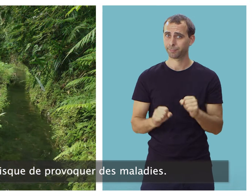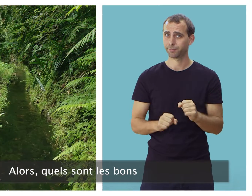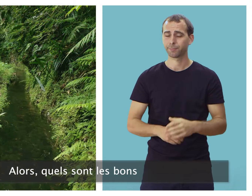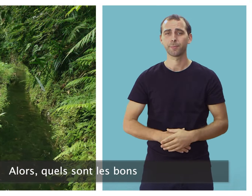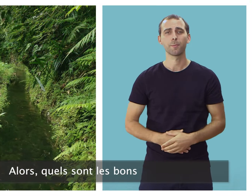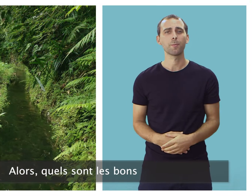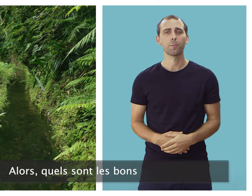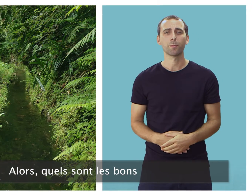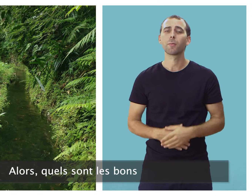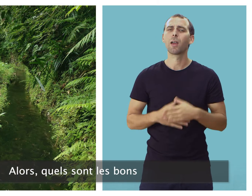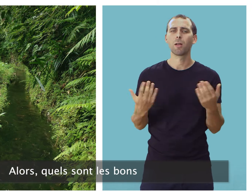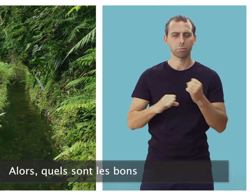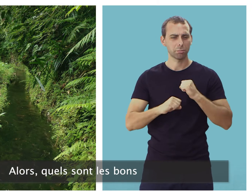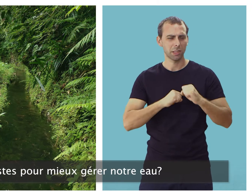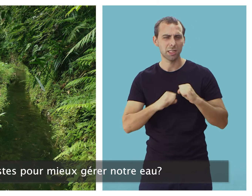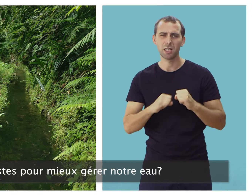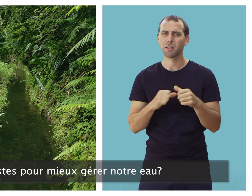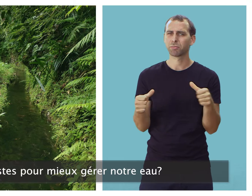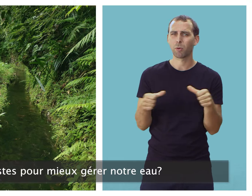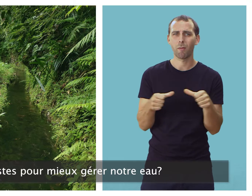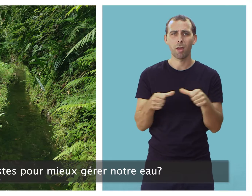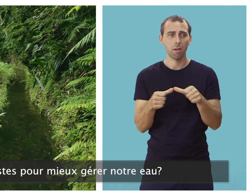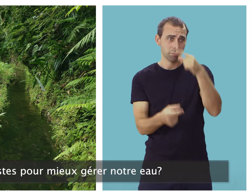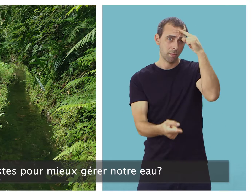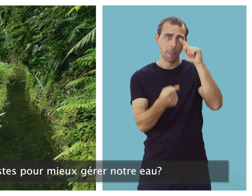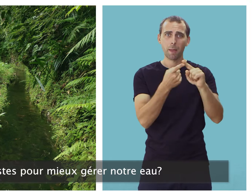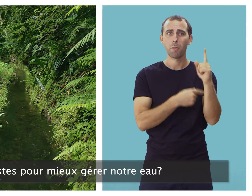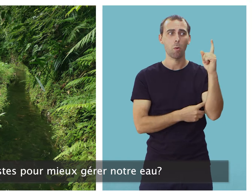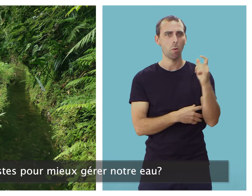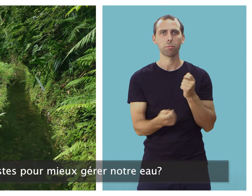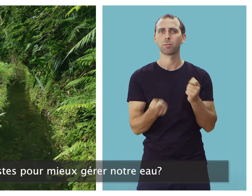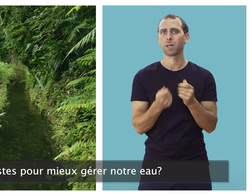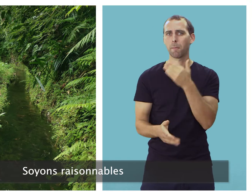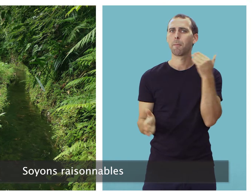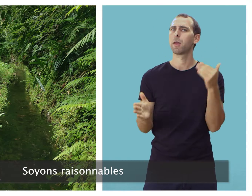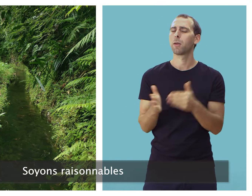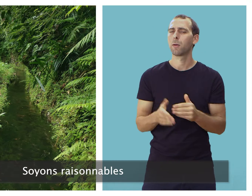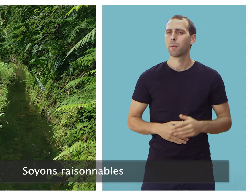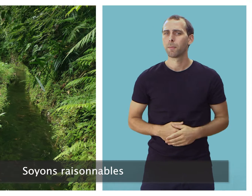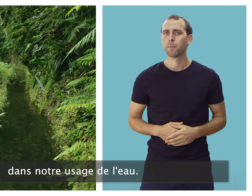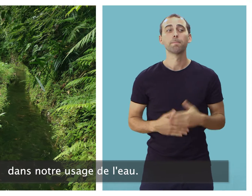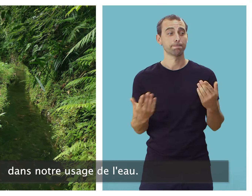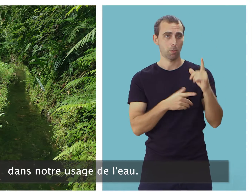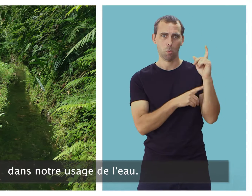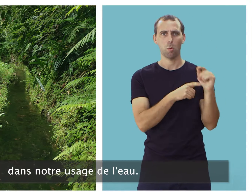Alors, quels sont les bons gestes pour mieux gérer notre eau ? Soyons raisonnables dans notre usage de l'eau.